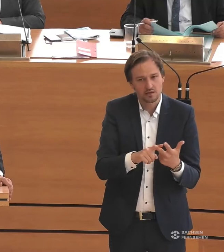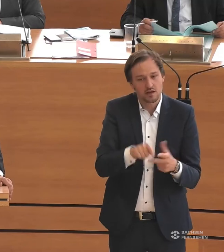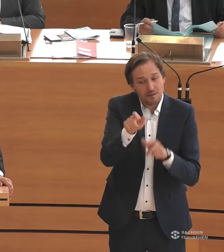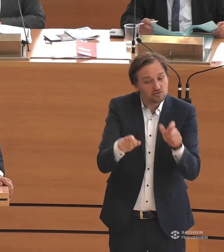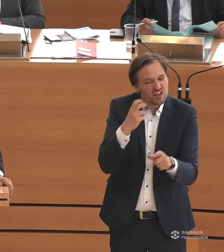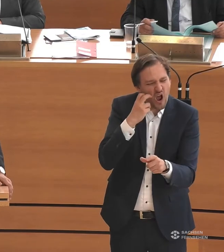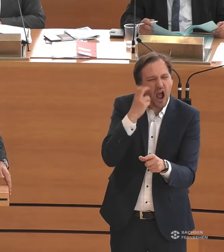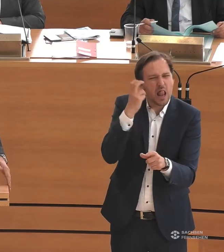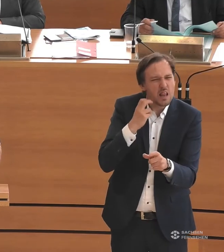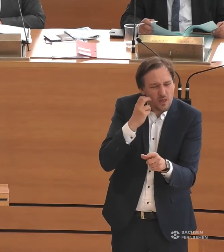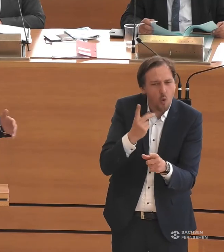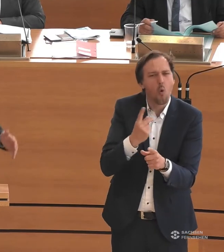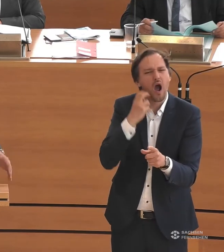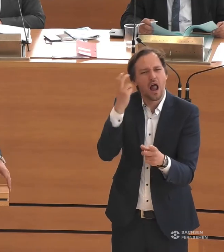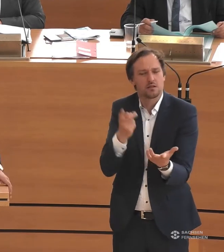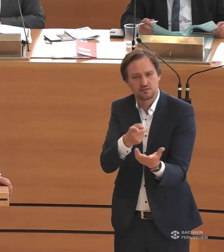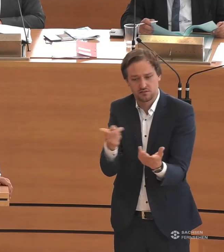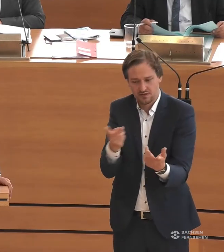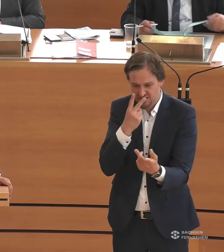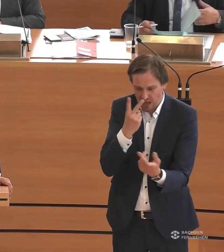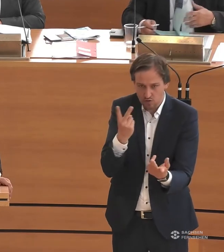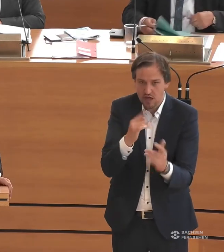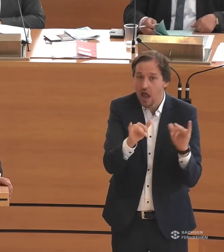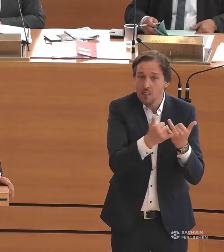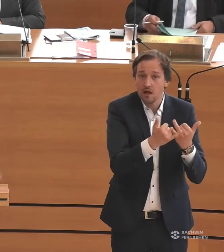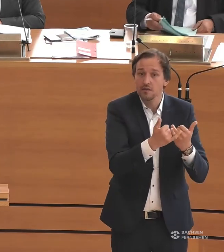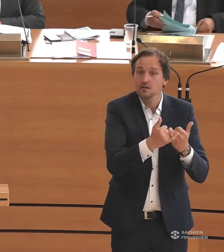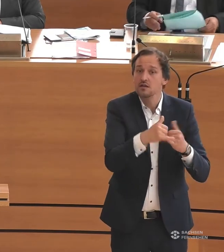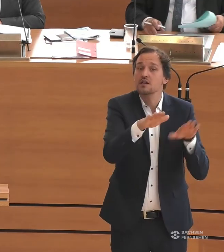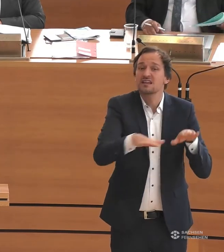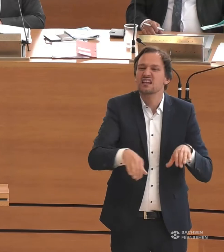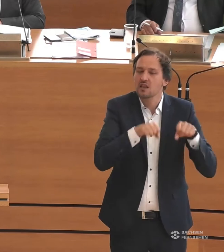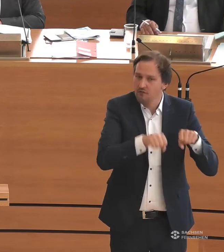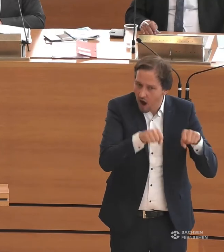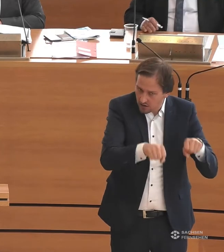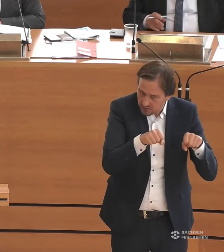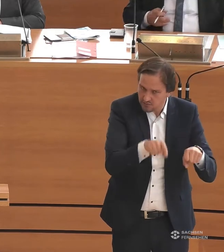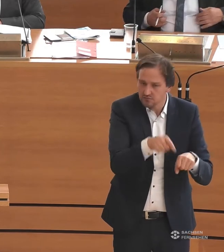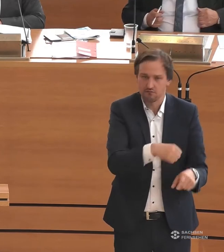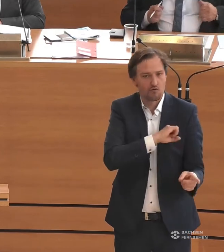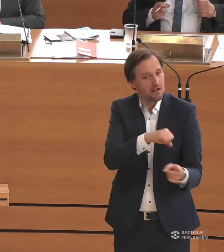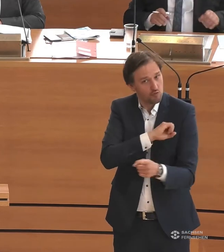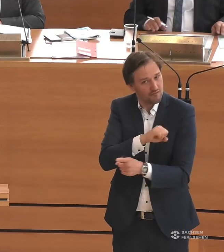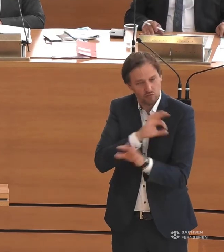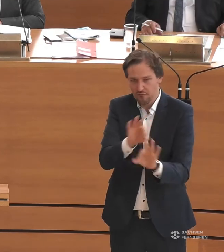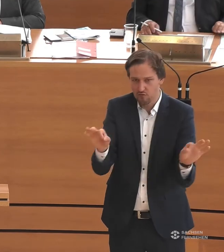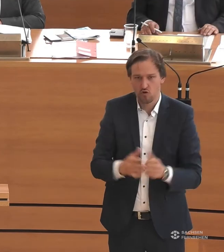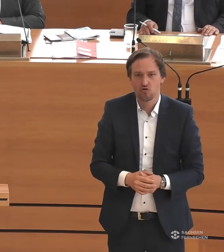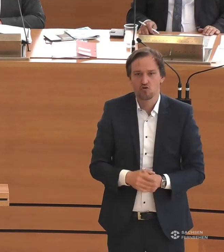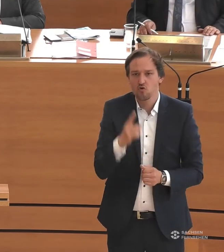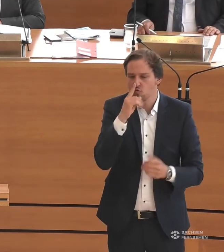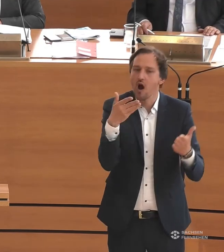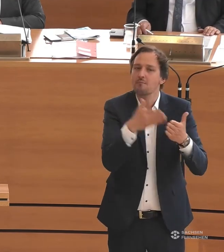haben? Was gewinnen Eltern, die einen Kinderwagen schieben? Es ist doch nachgerade absurd, immer nur die Frage zu stellen, wie man